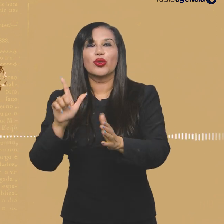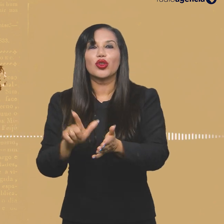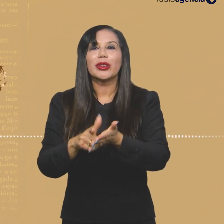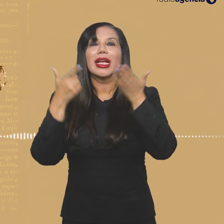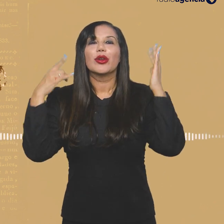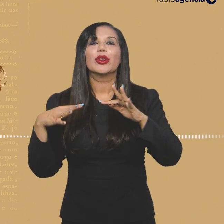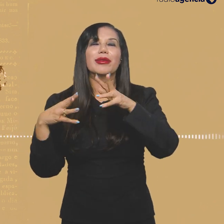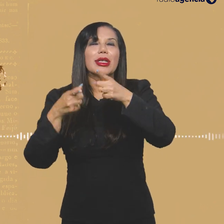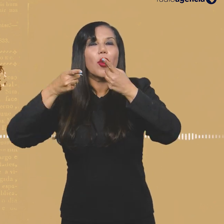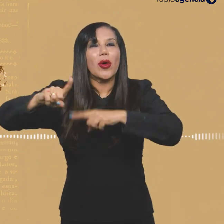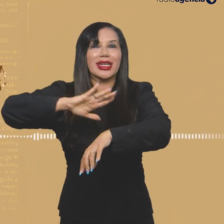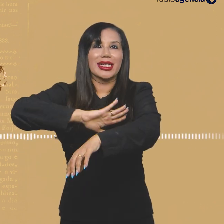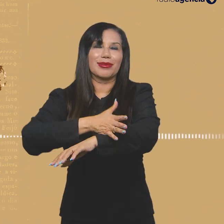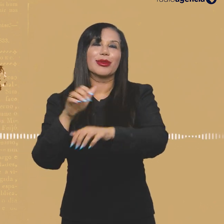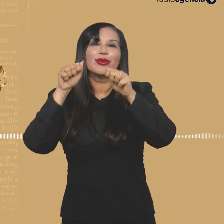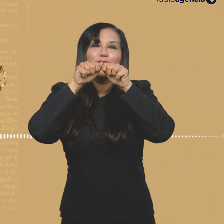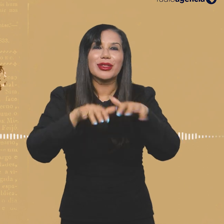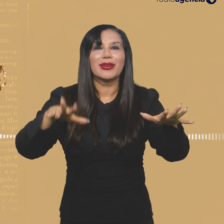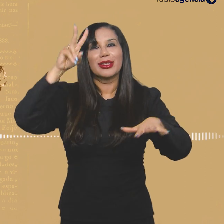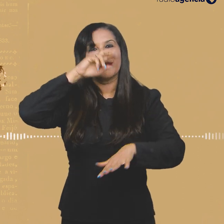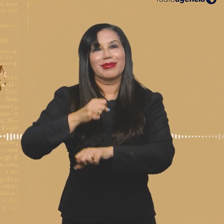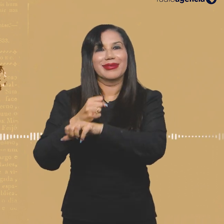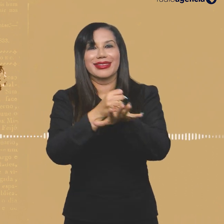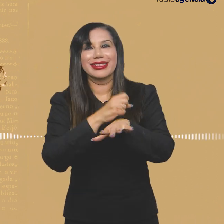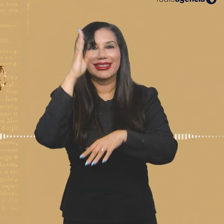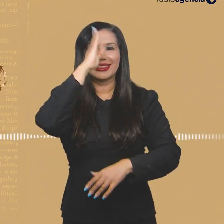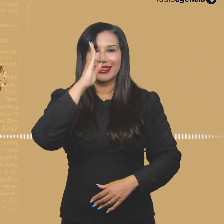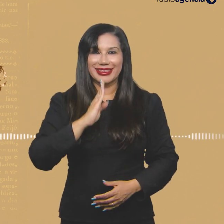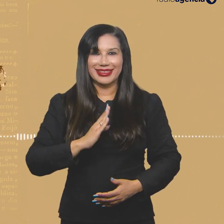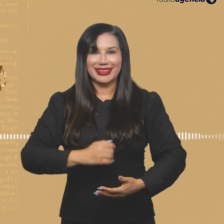antirracista e para a difusão da história da imprensa negra no Brasil.